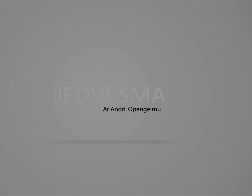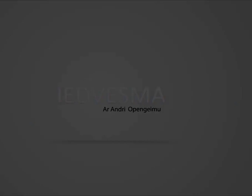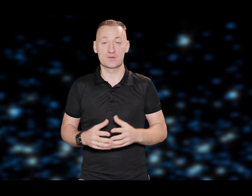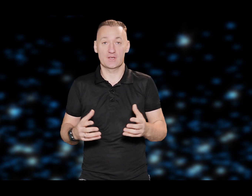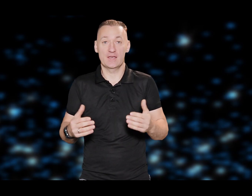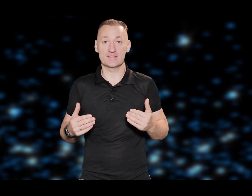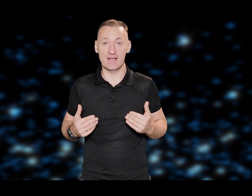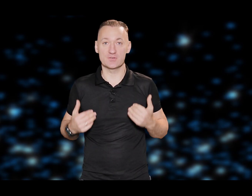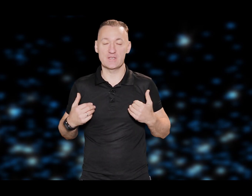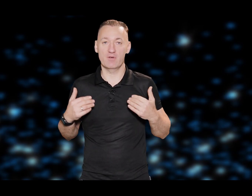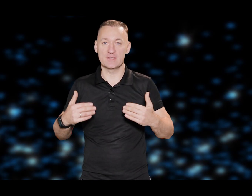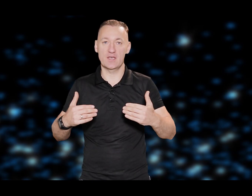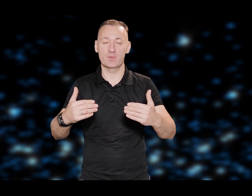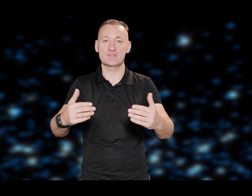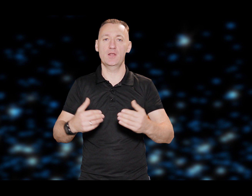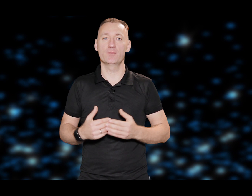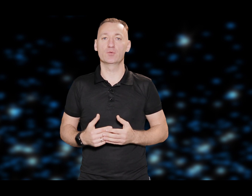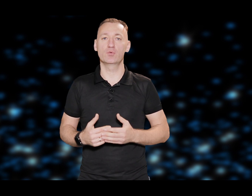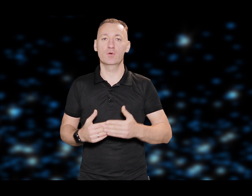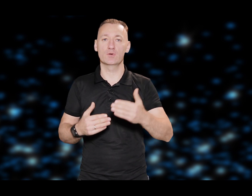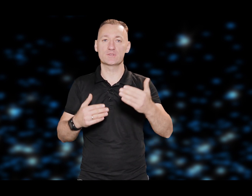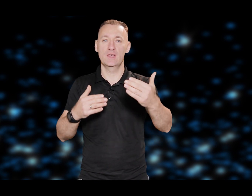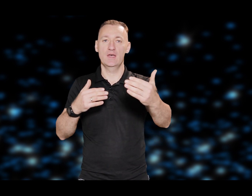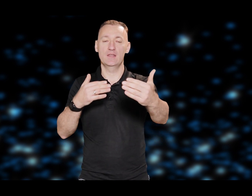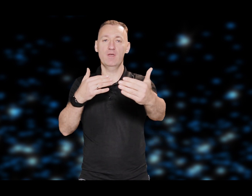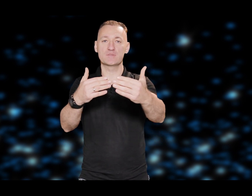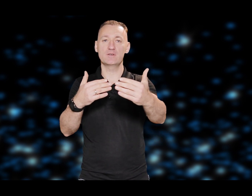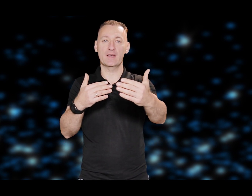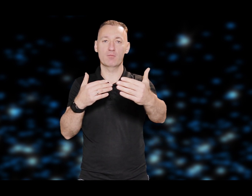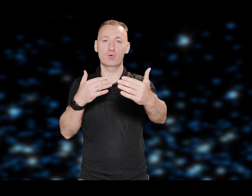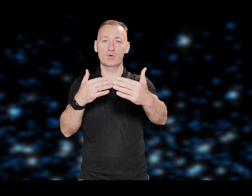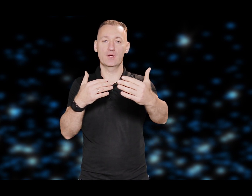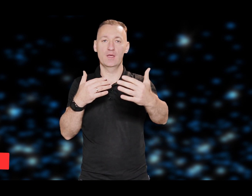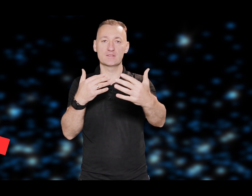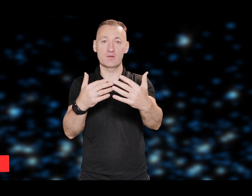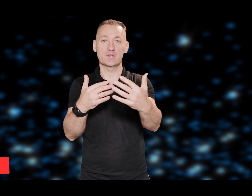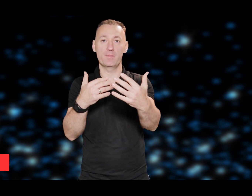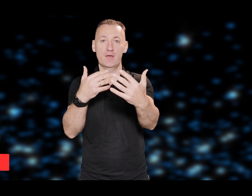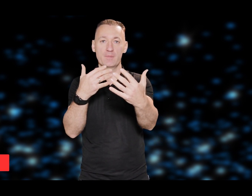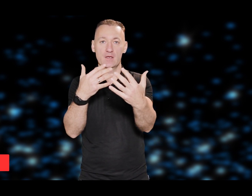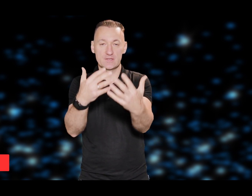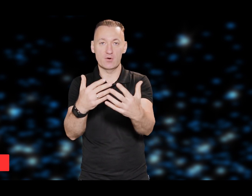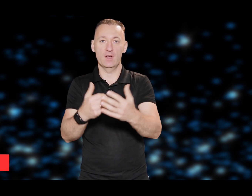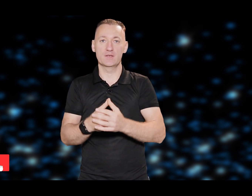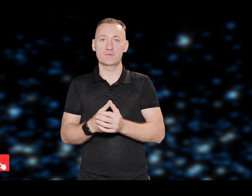Viņš saka, ka es redzu sevi, ka es eju pa ceļu un tuvojos diviem cilvēkiem, kuri savstarpēji sarunājas.